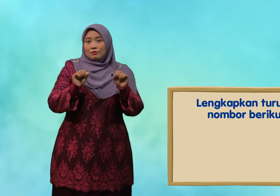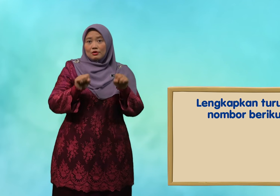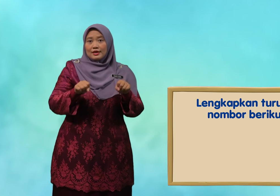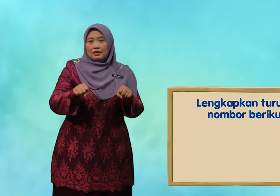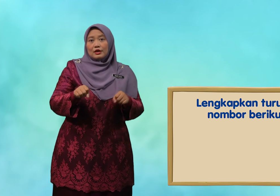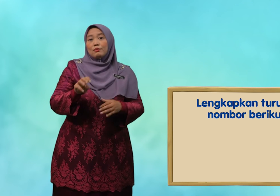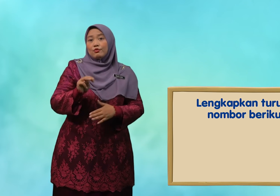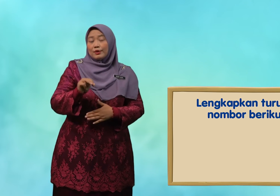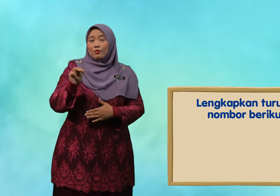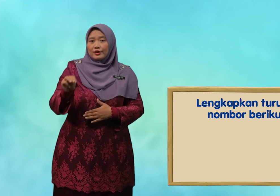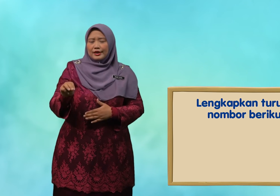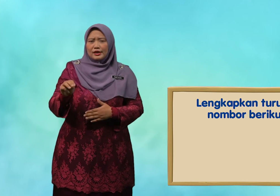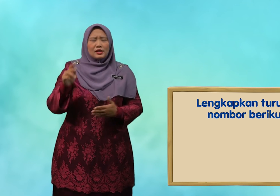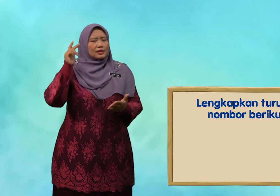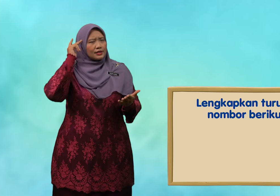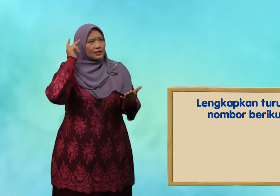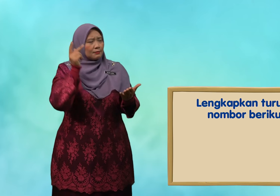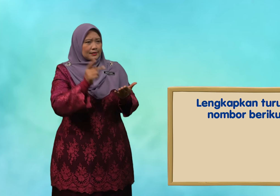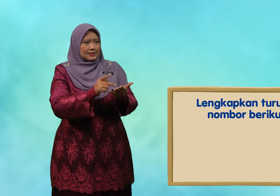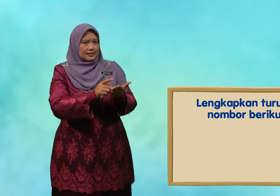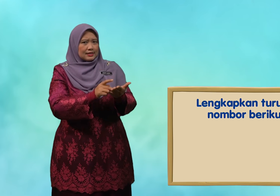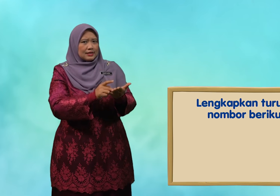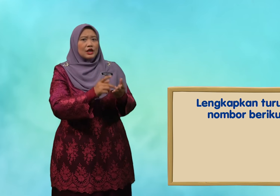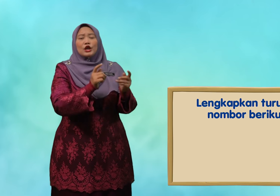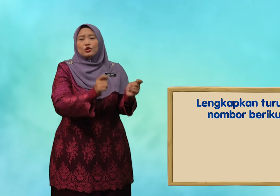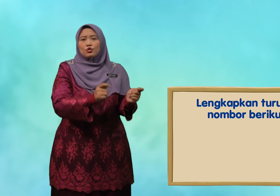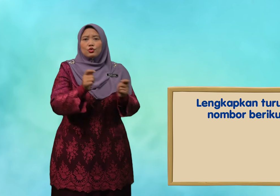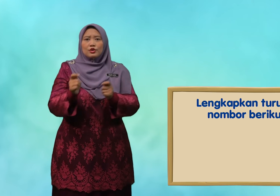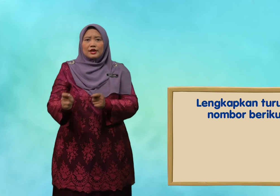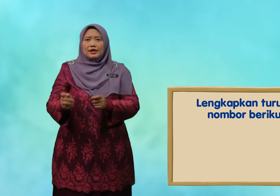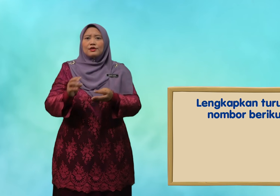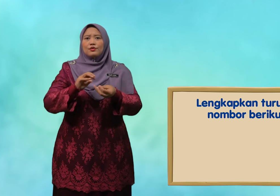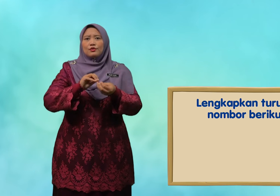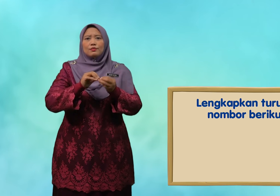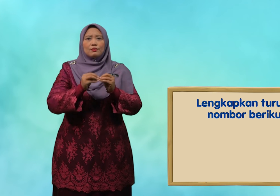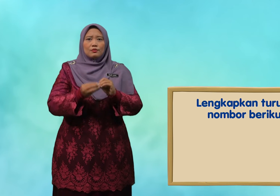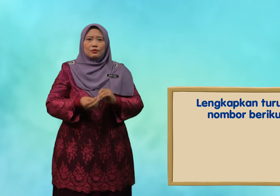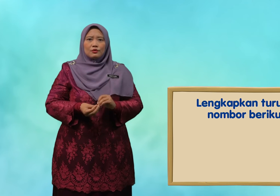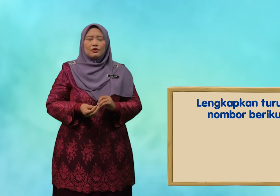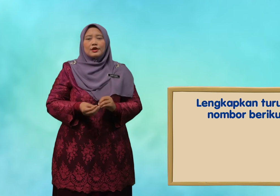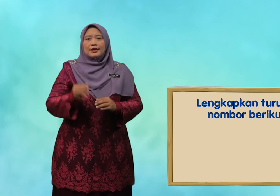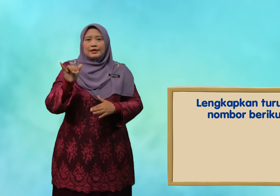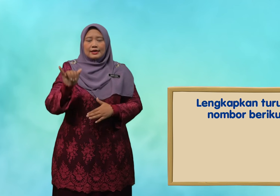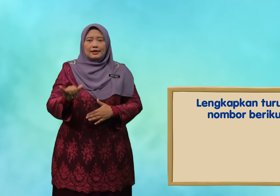bolehkah murid-murid kenal pasti turutan nombor yang